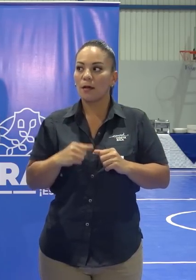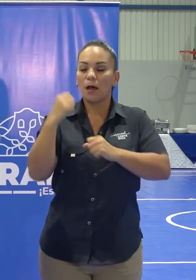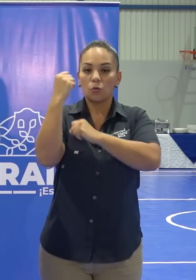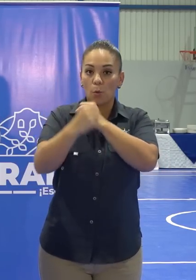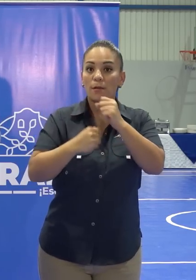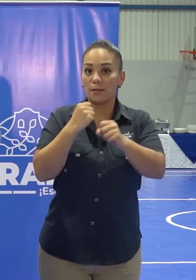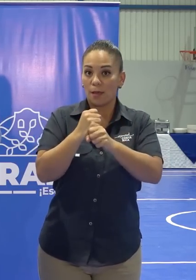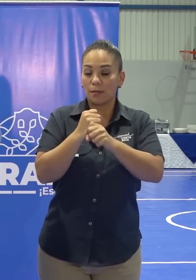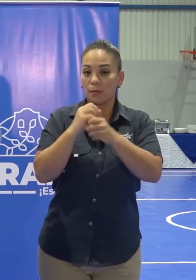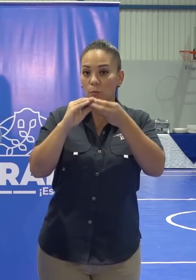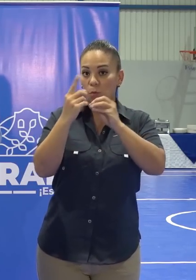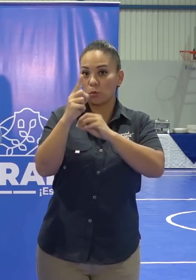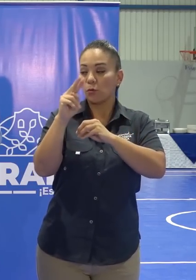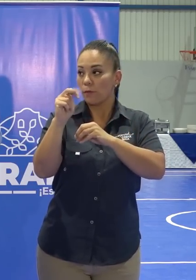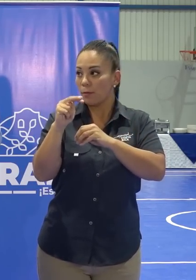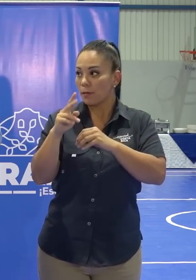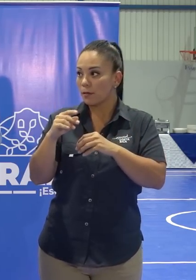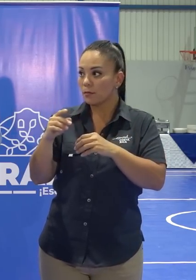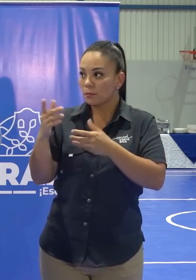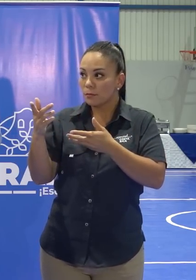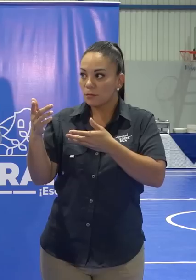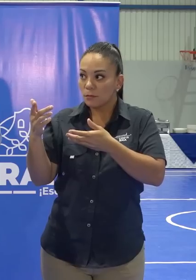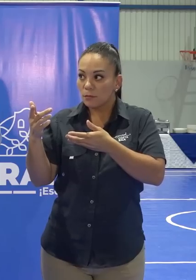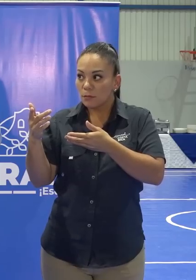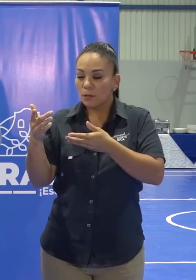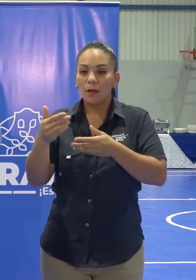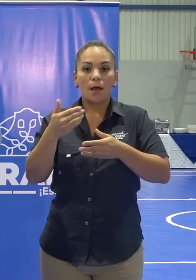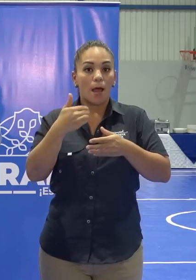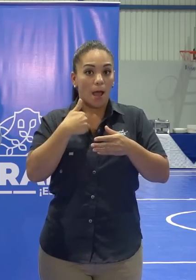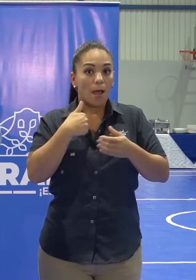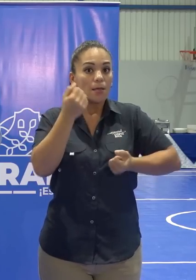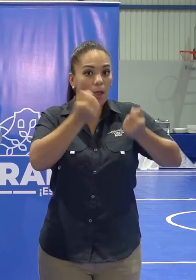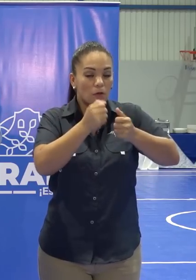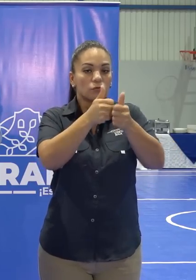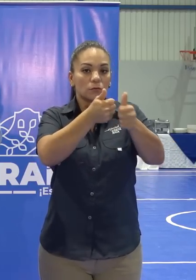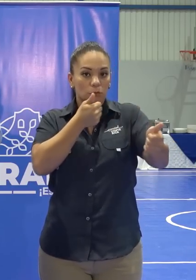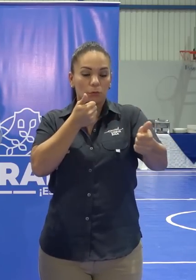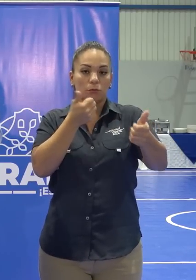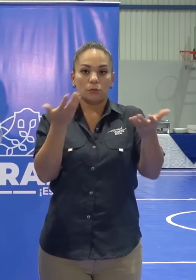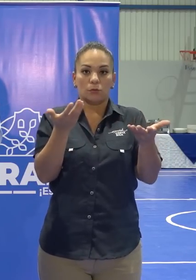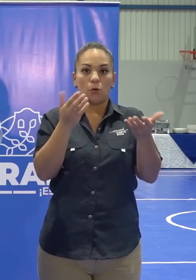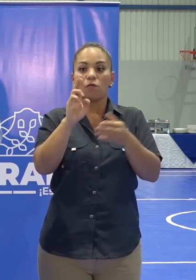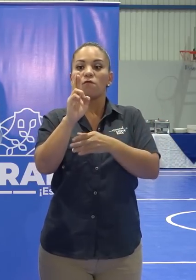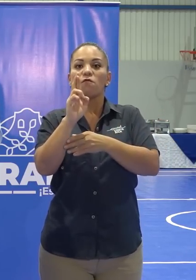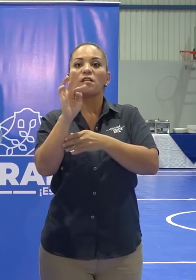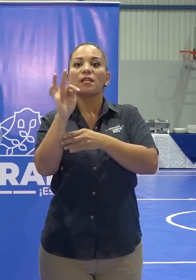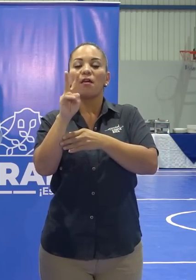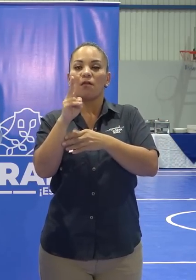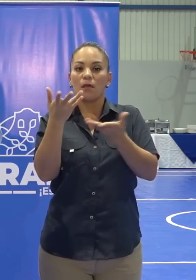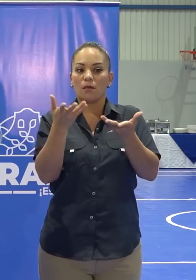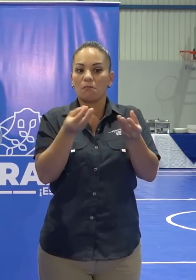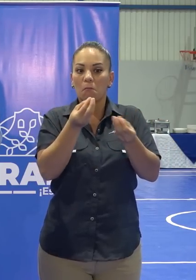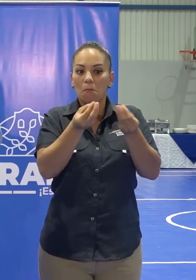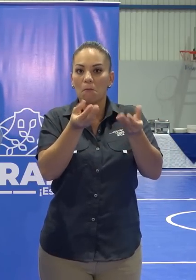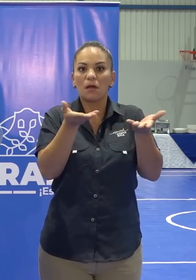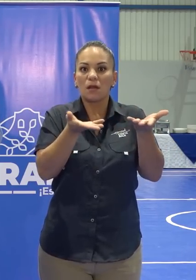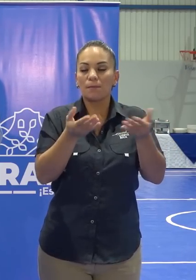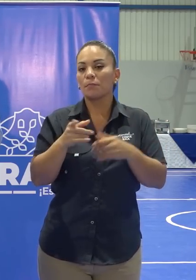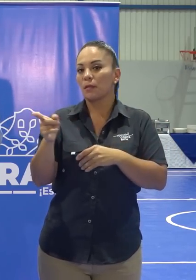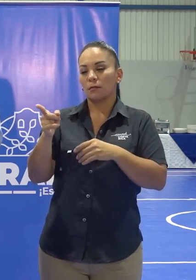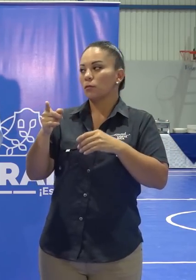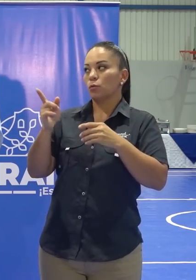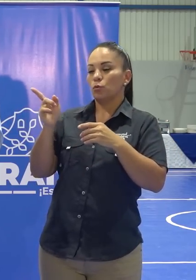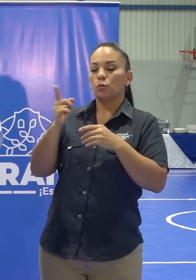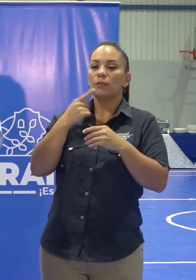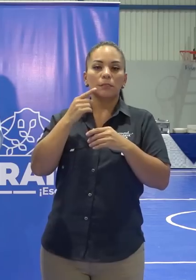de noviembre, que es cuando sale, tomando en cuenta que hay carros rezagados con el tema de la restricción vehicular. No sé si han tocado ese tema. No, no lo he